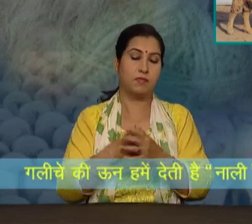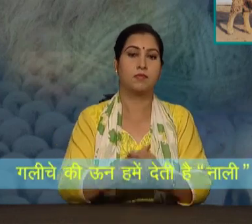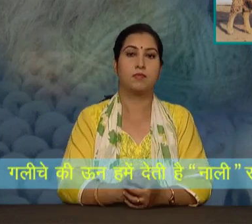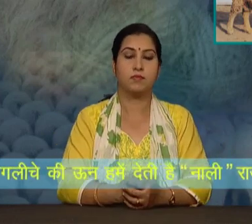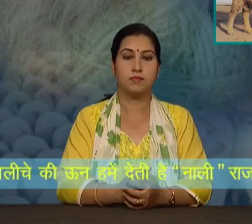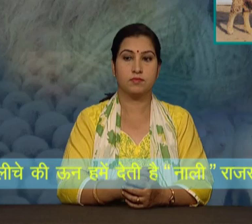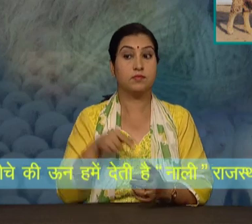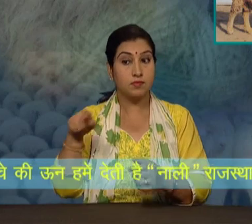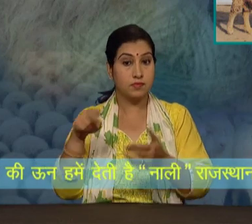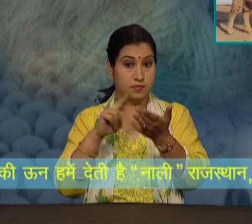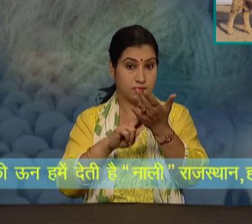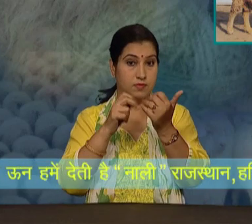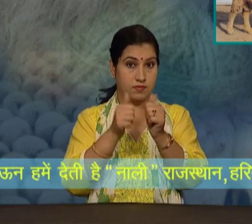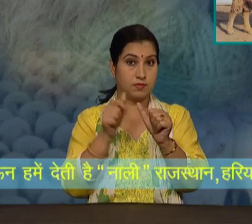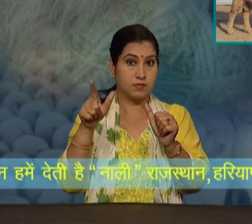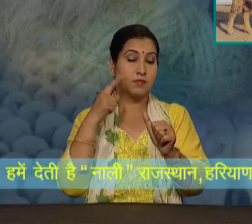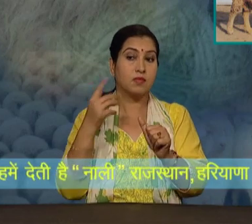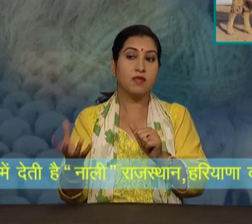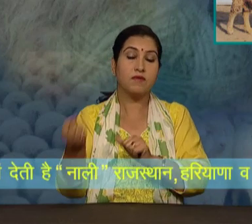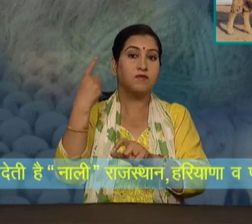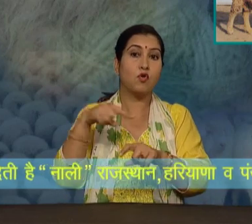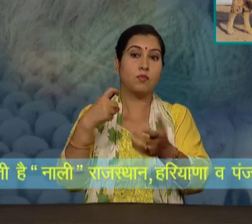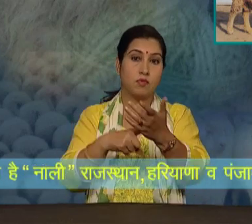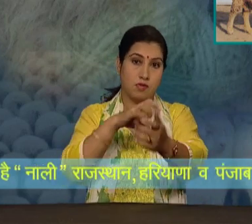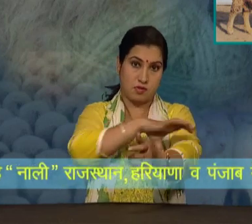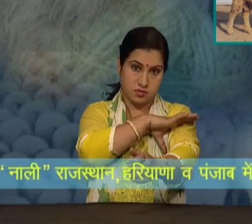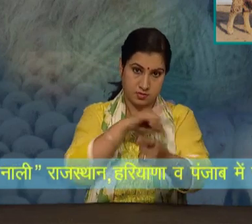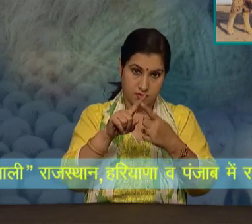राजस्थान, हर्याना वे पंजाब में रहती ये मतवाली